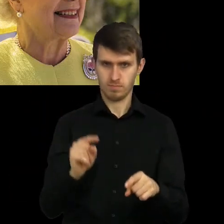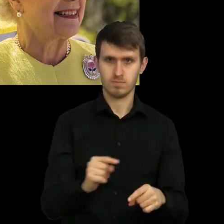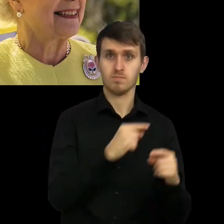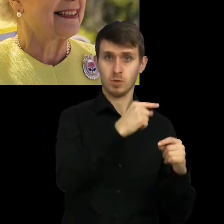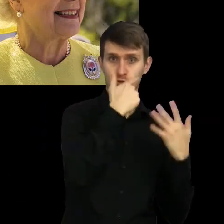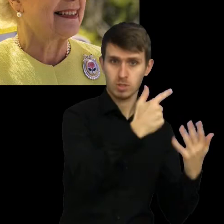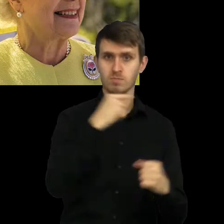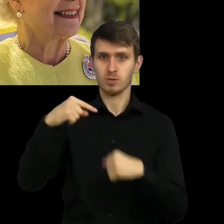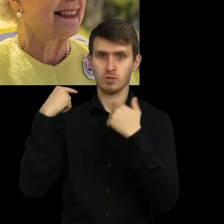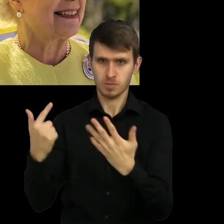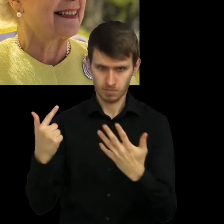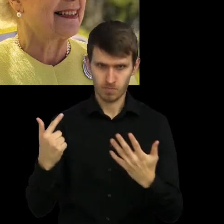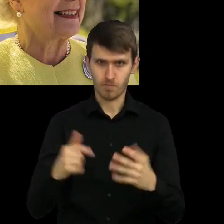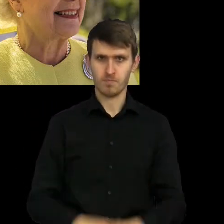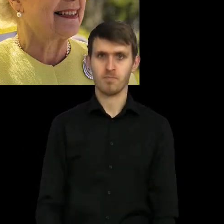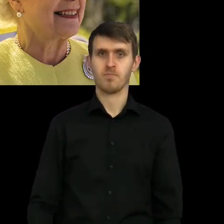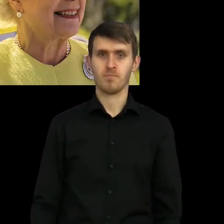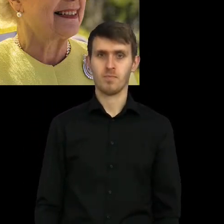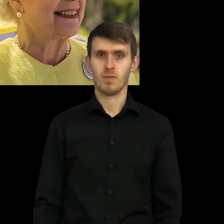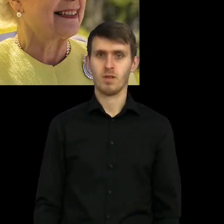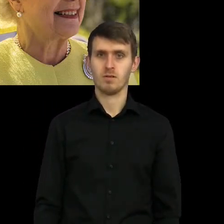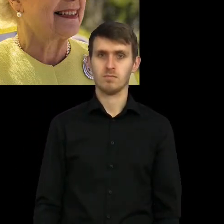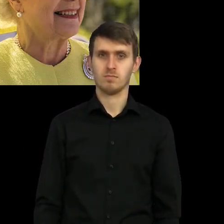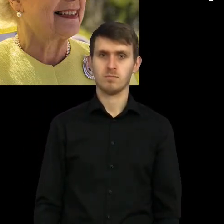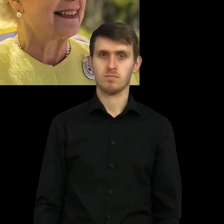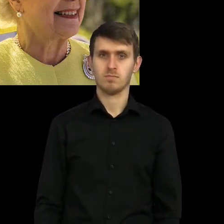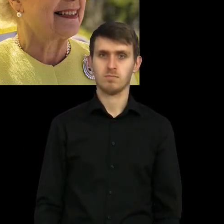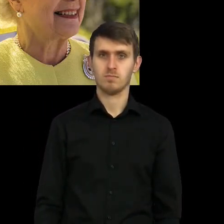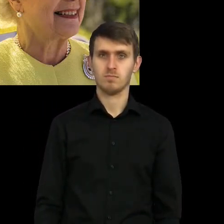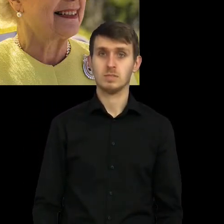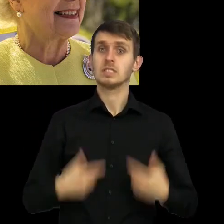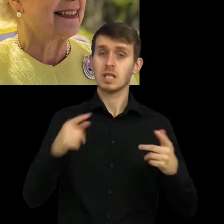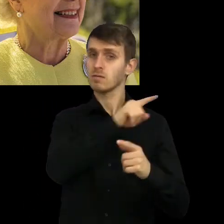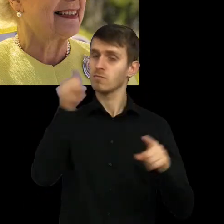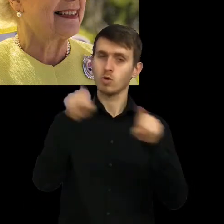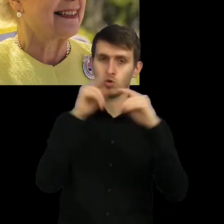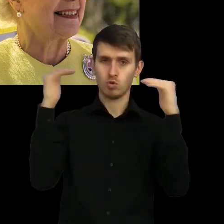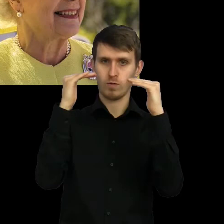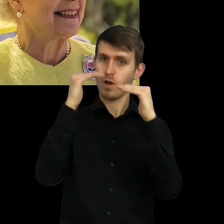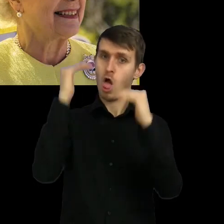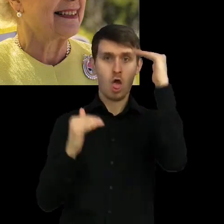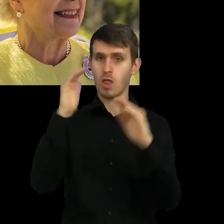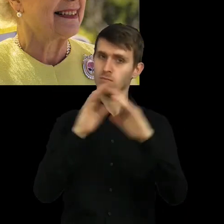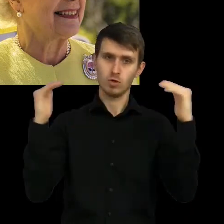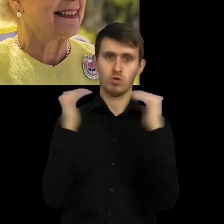by waga pozostała w równowadze. Byśmy mogli powiedzieć, że lewa strona jest wciąż równa prawej. Tu zostaje nam x.